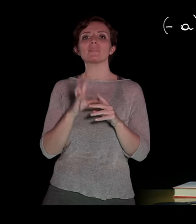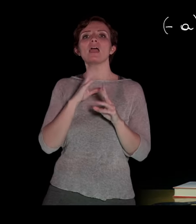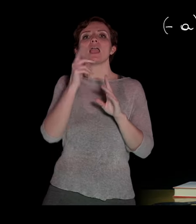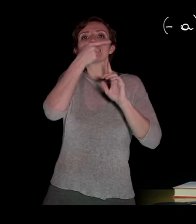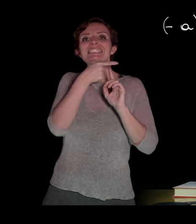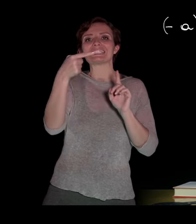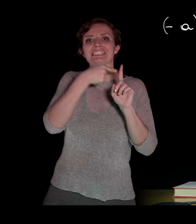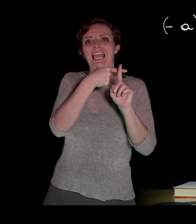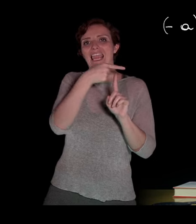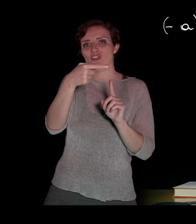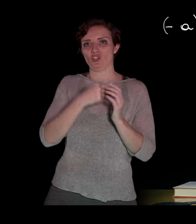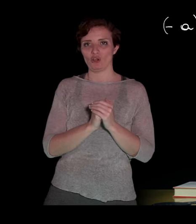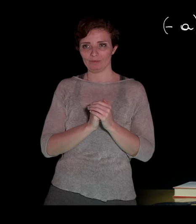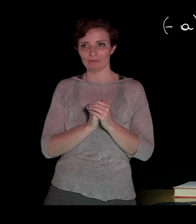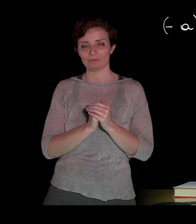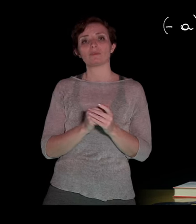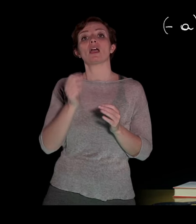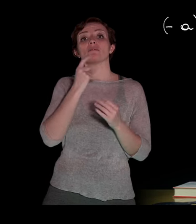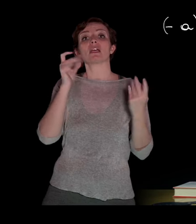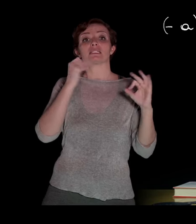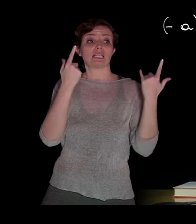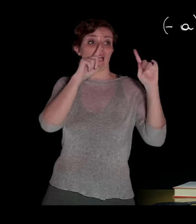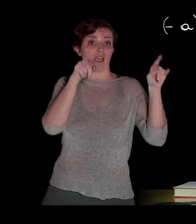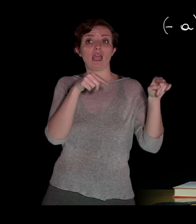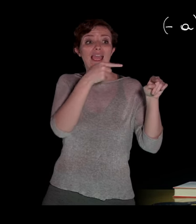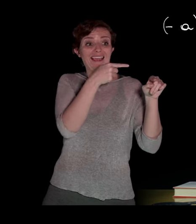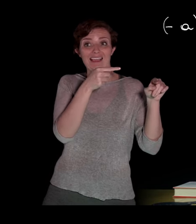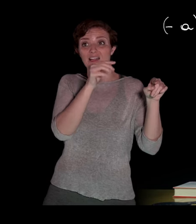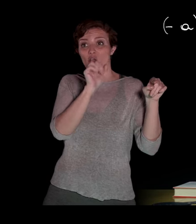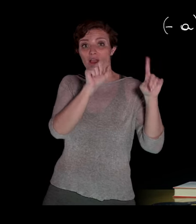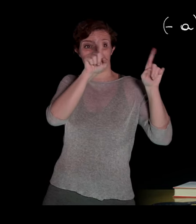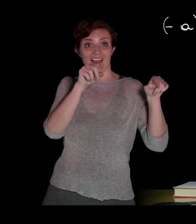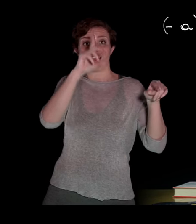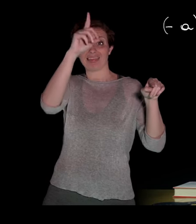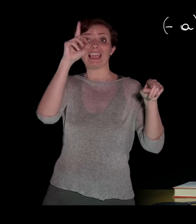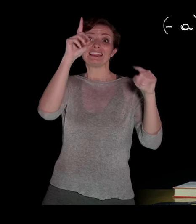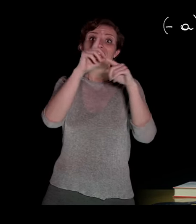particolare, se l'esponente è un numero dispari e abbiamo che la base è negativa,